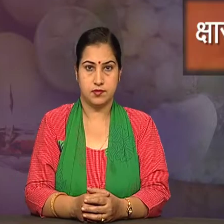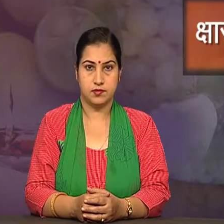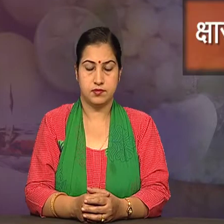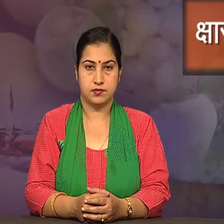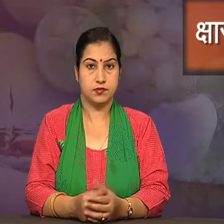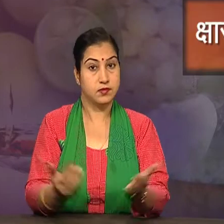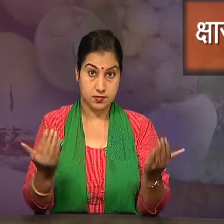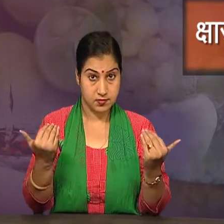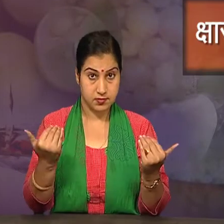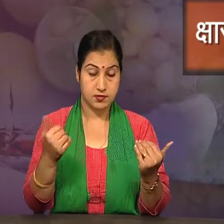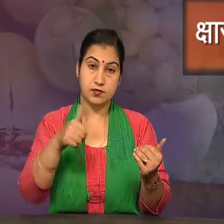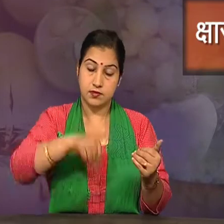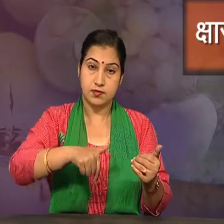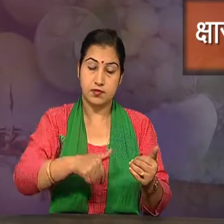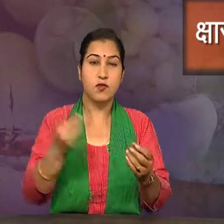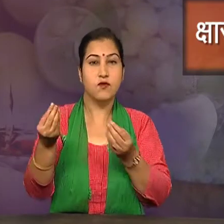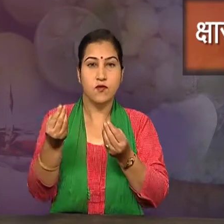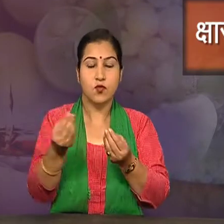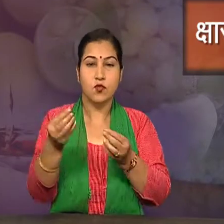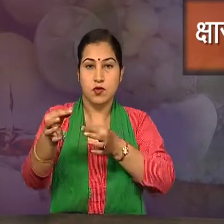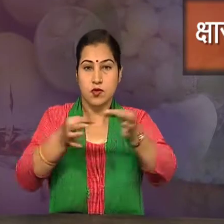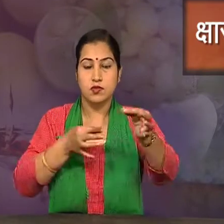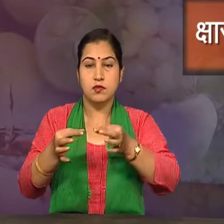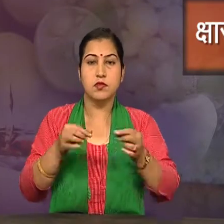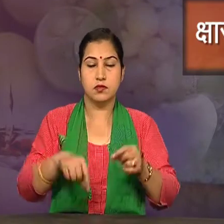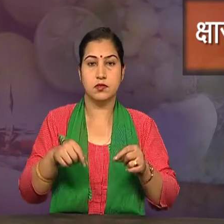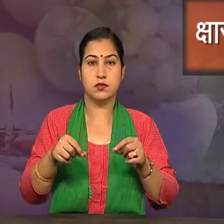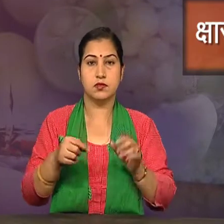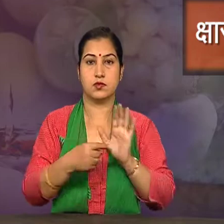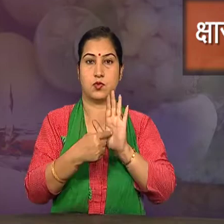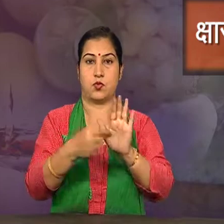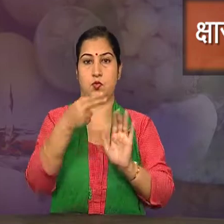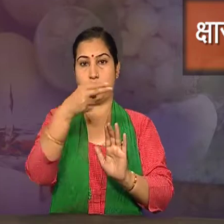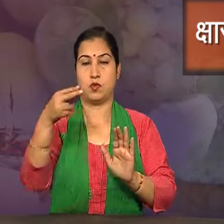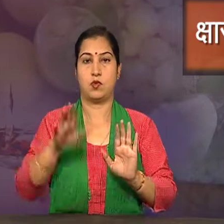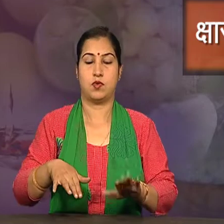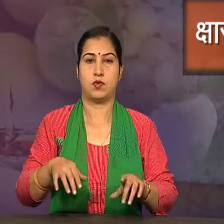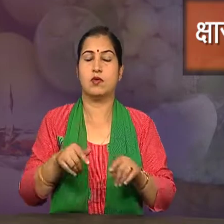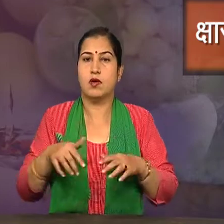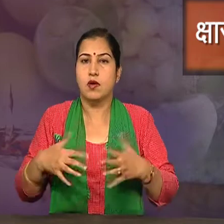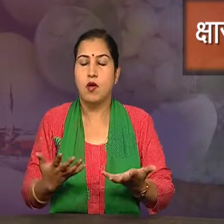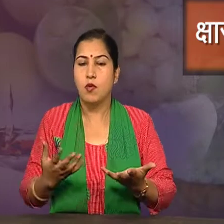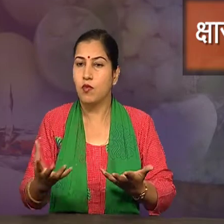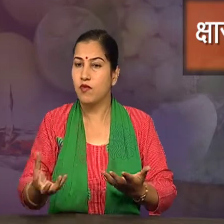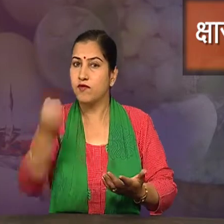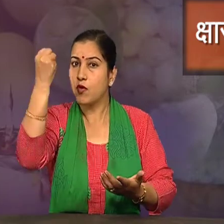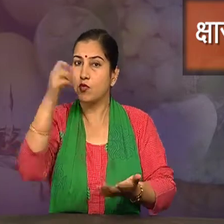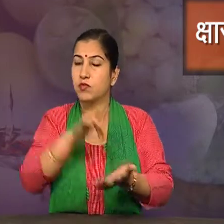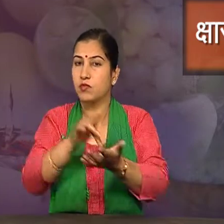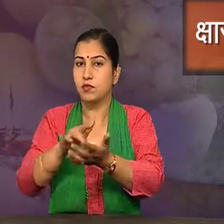आईए कुछ शारकों के नाम और वो किस में पाए जाते हैं इस